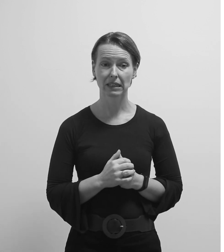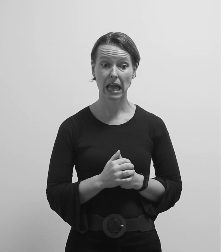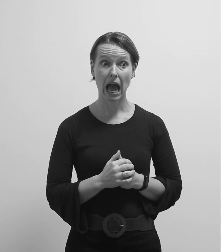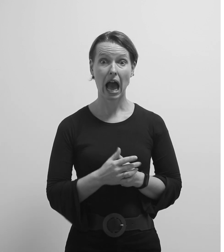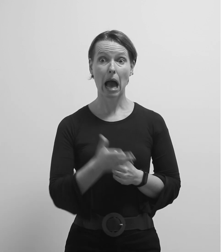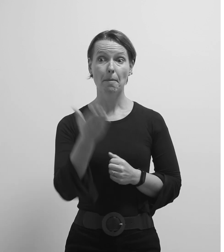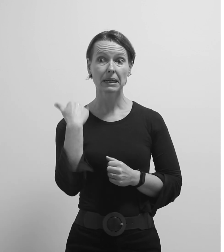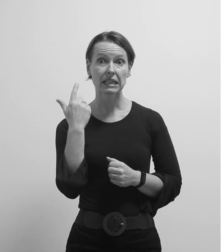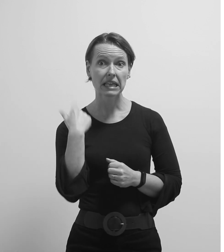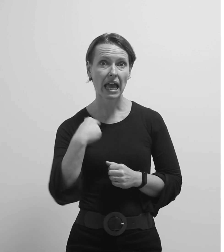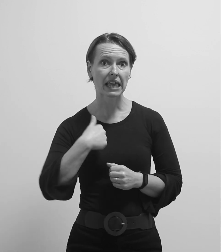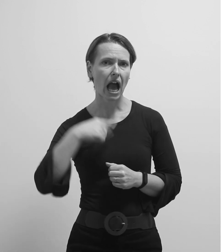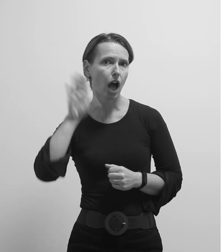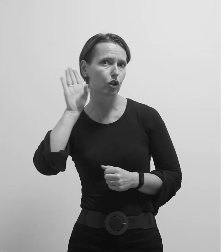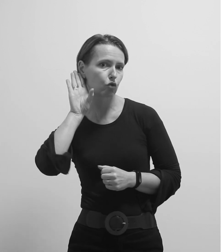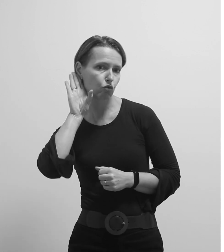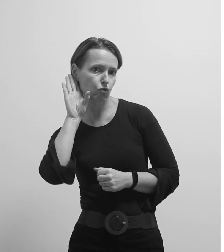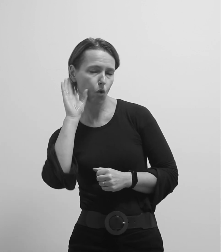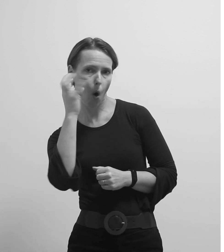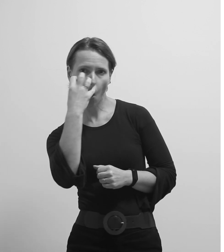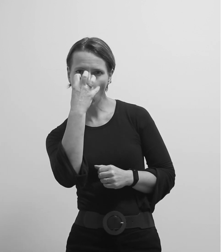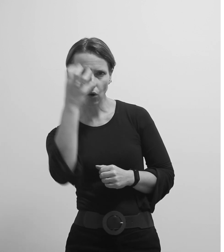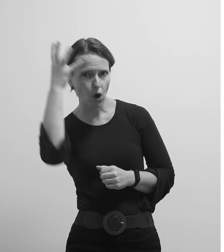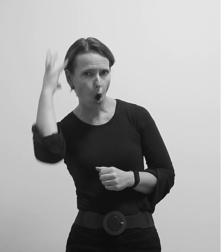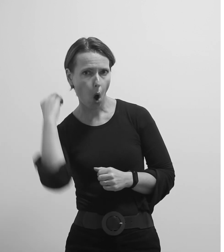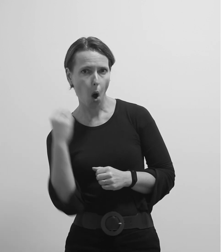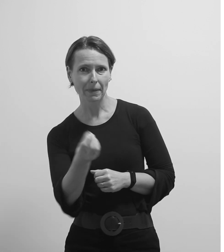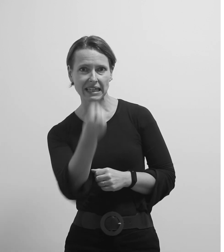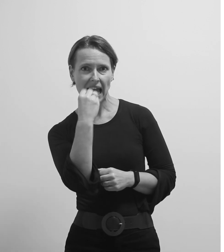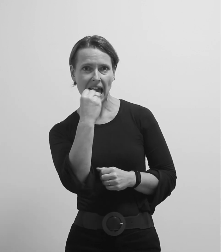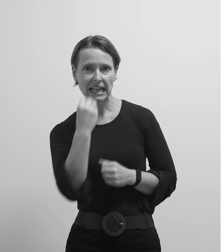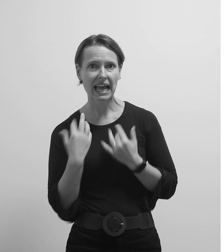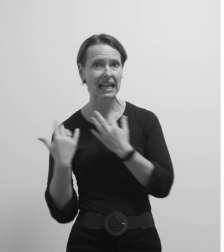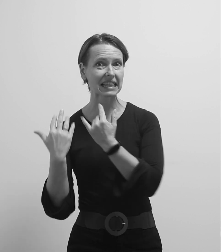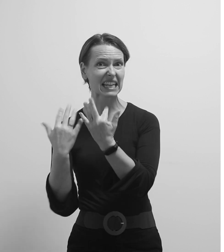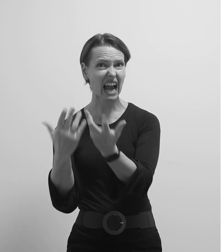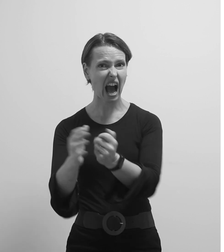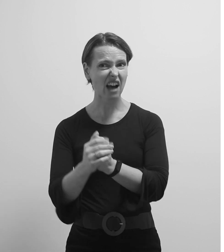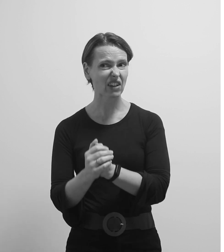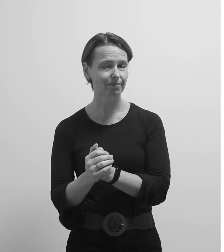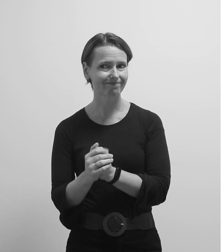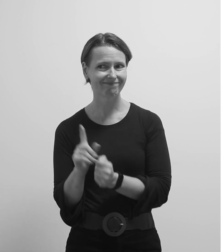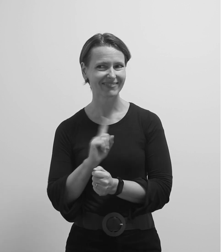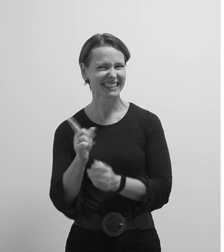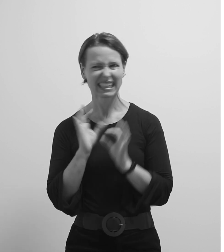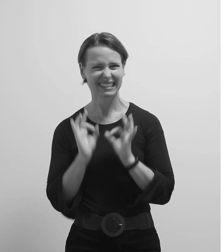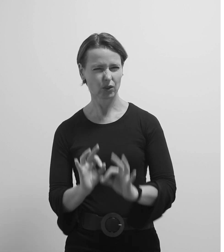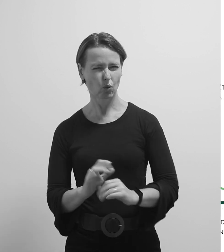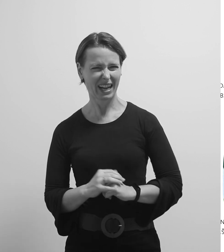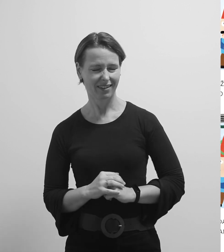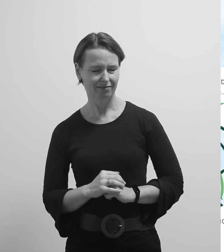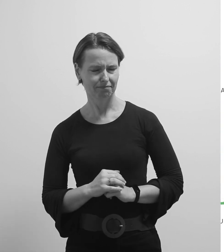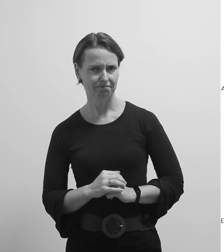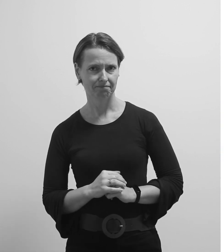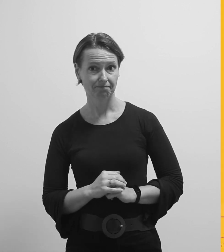Negdje sam načuo da gnomovi jedu travke. Al nisam baš siguran.